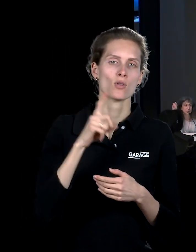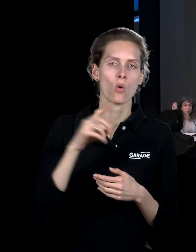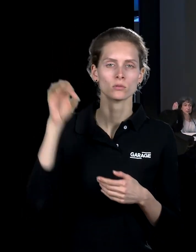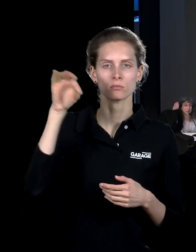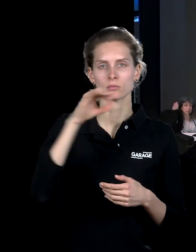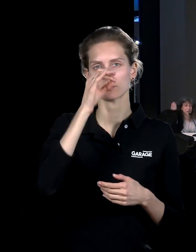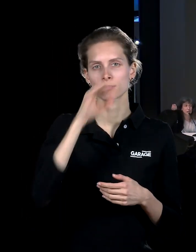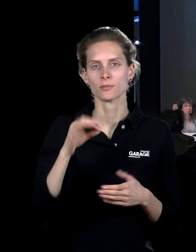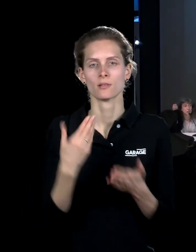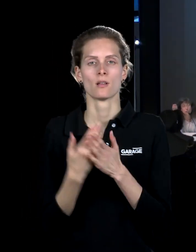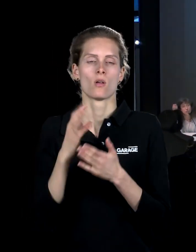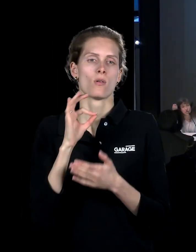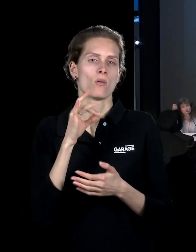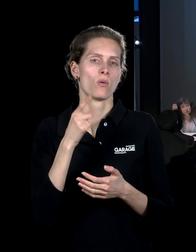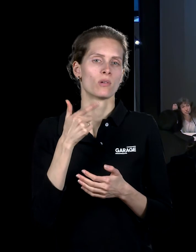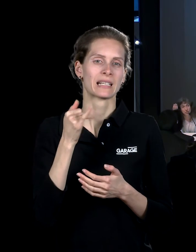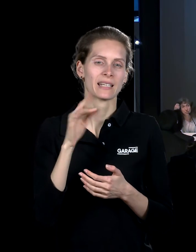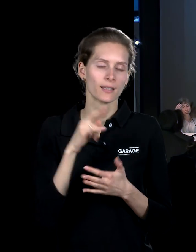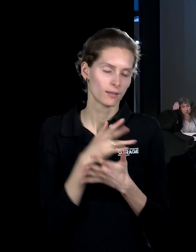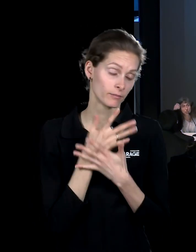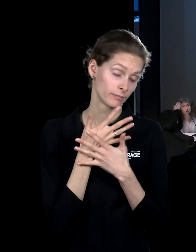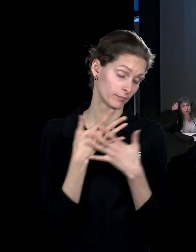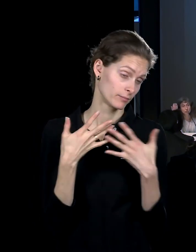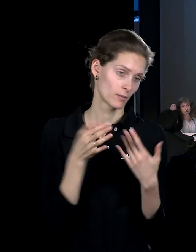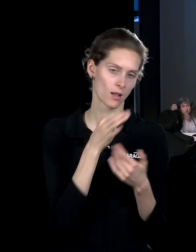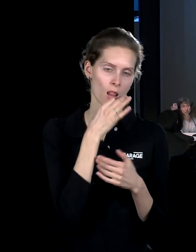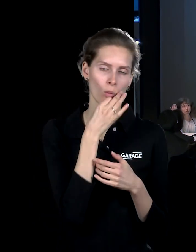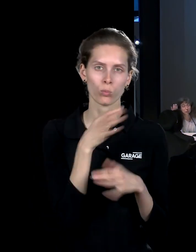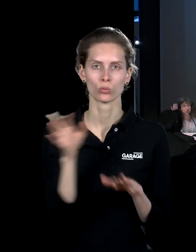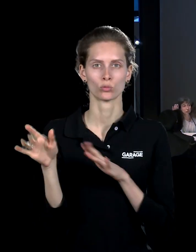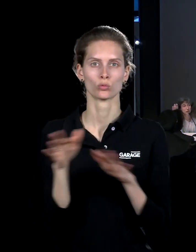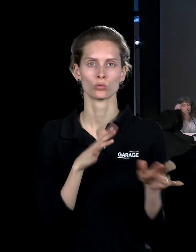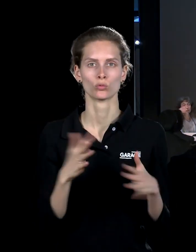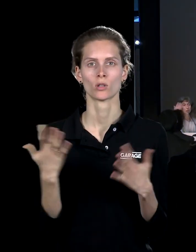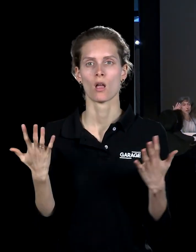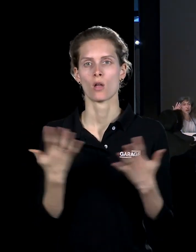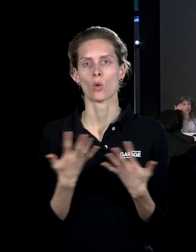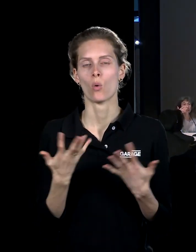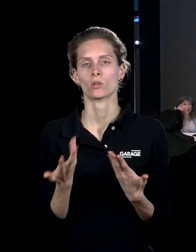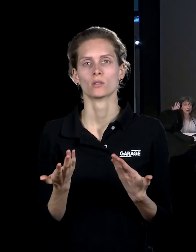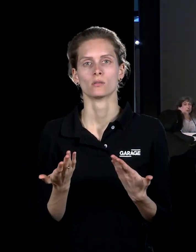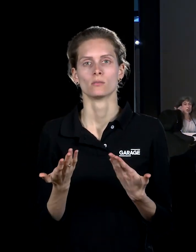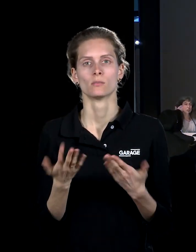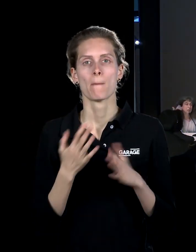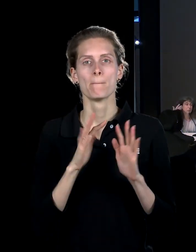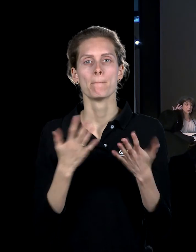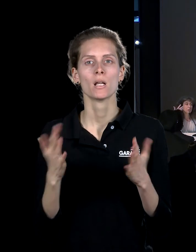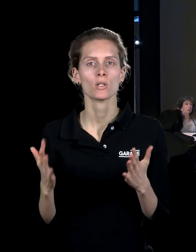могла быть оргия, где могли быть абсолютно любые сюжеты, которые